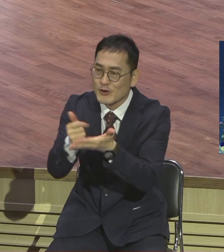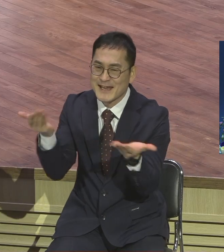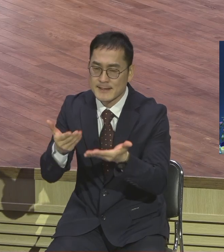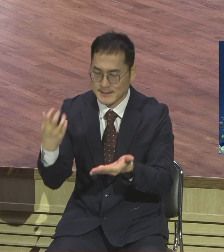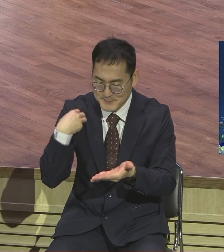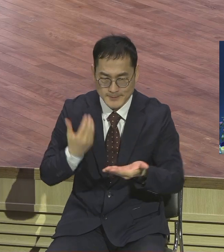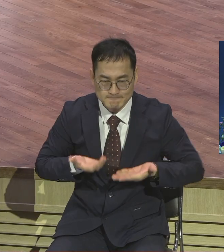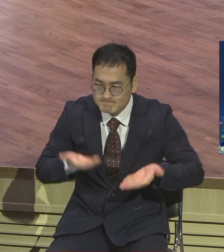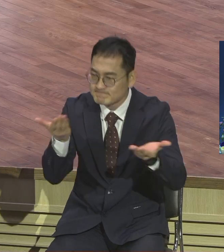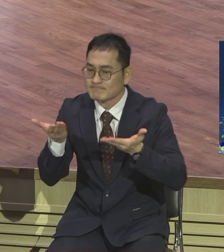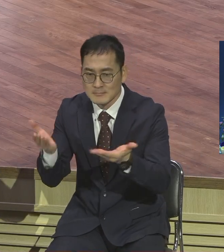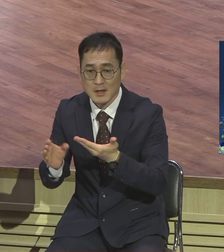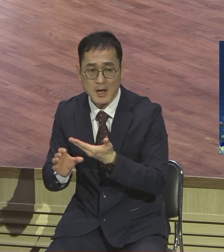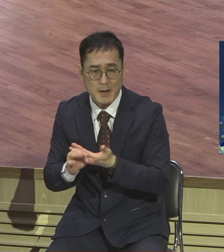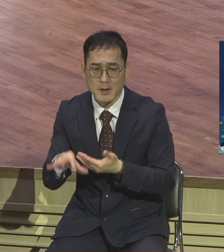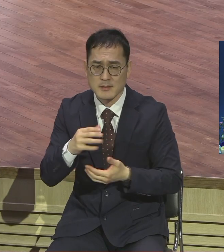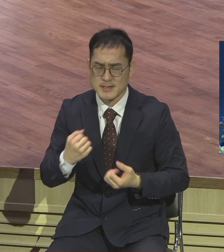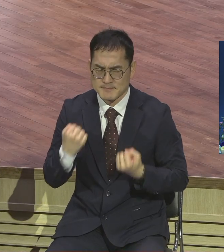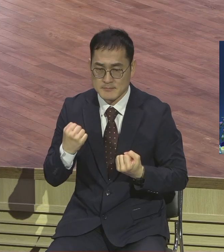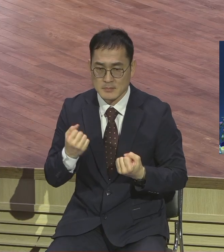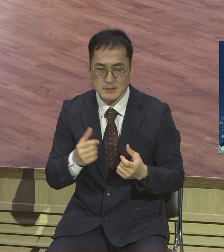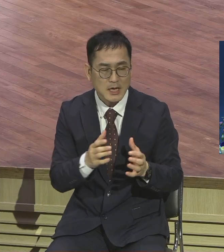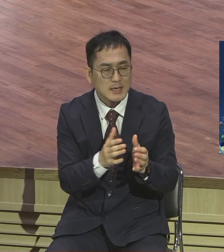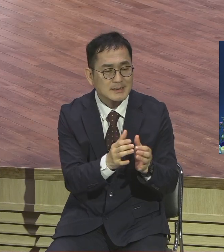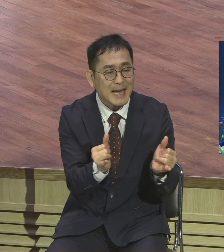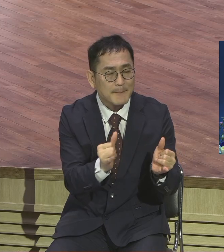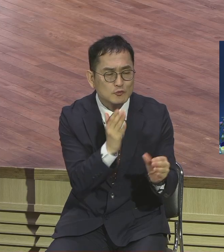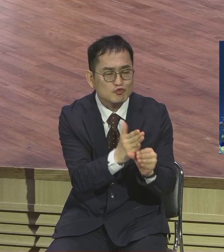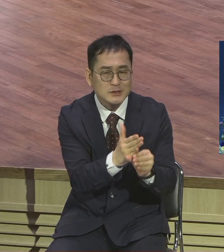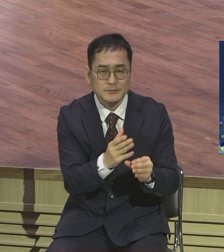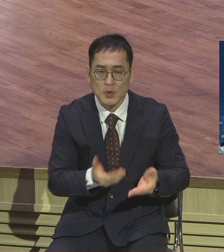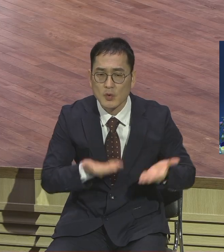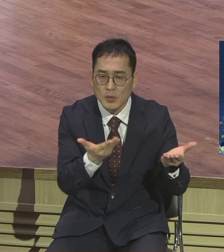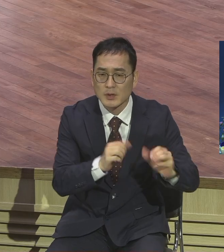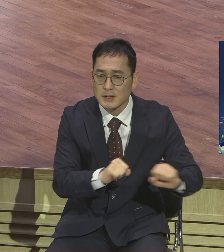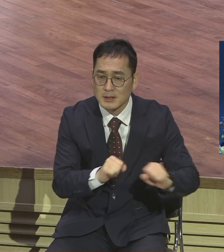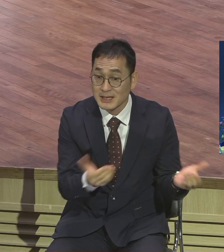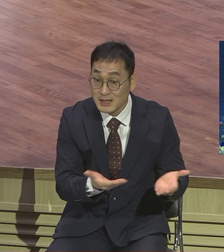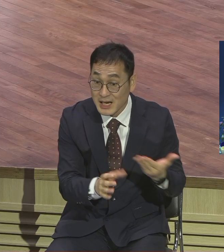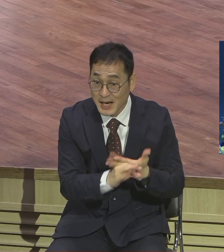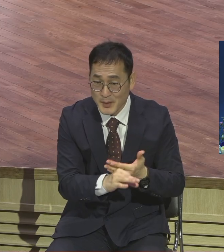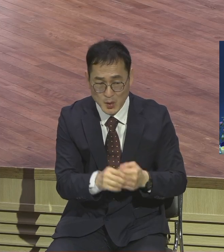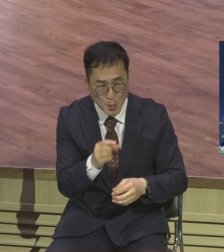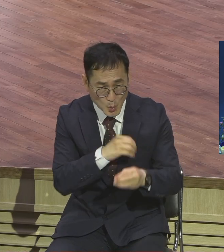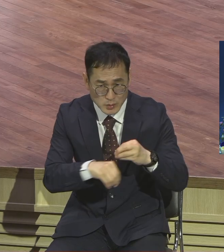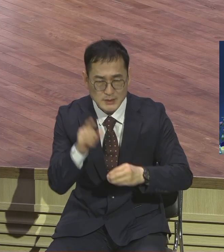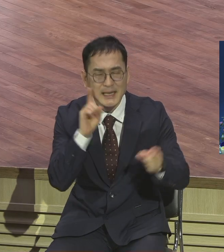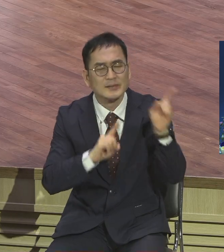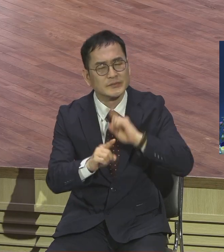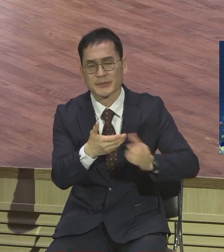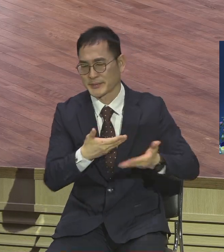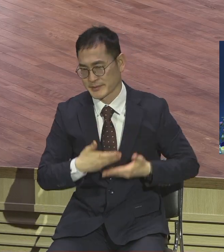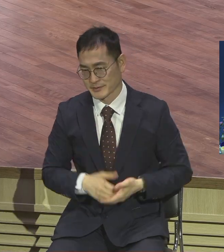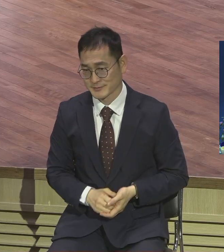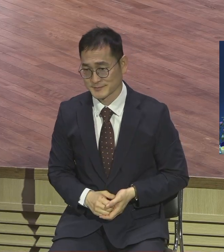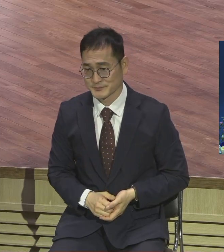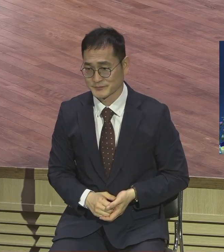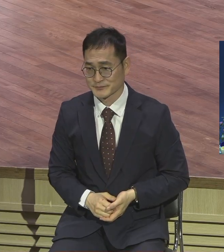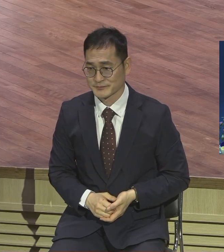누구 앞에서요 사람 앞에 한 거예요 자기 의의로 한 거예요 하나님 앞에 했는데 뭐 기분 나쁘게